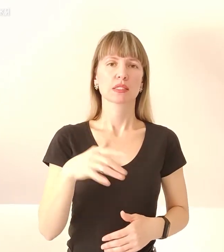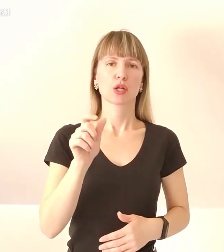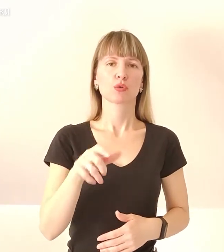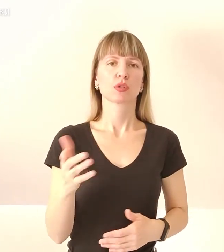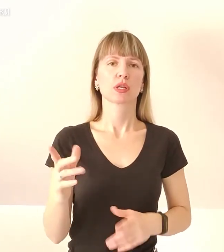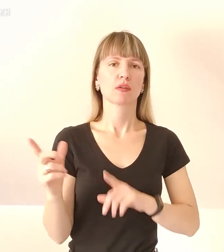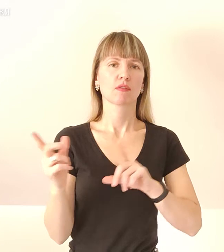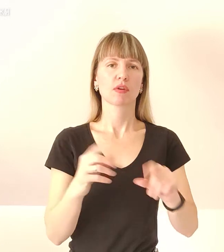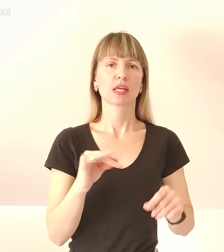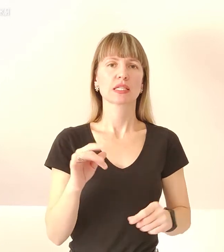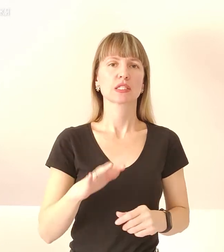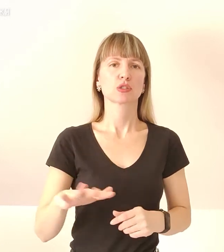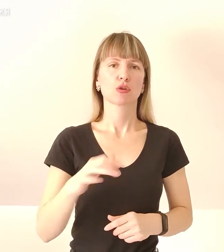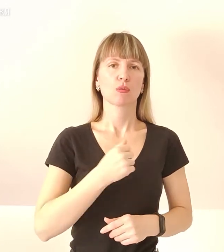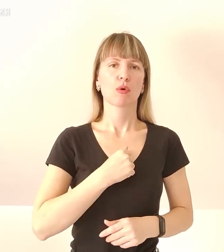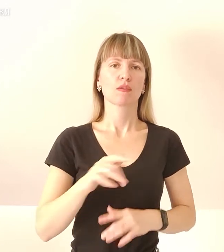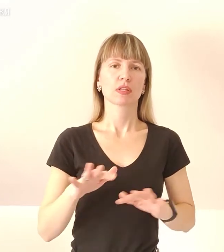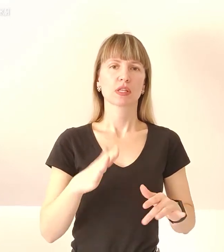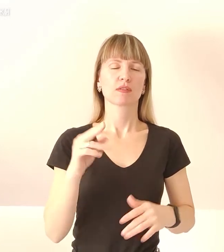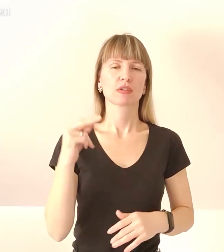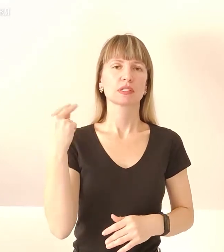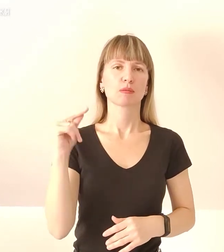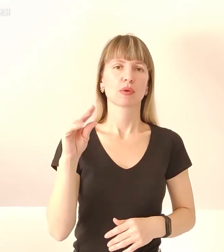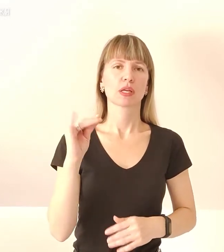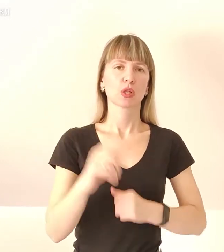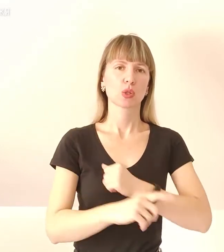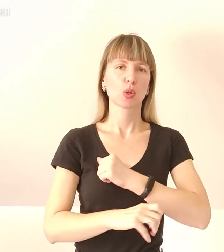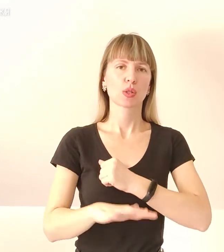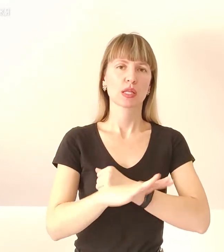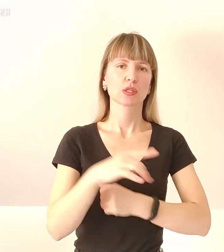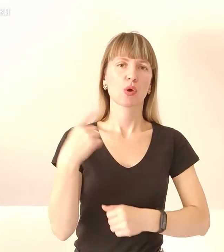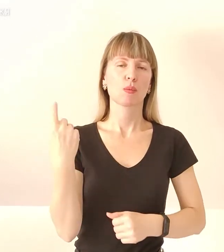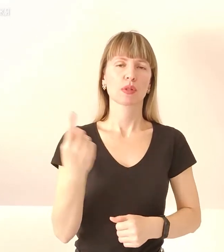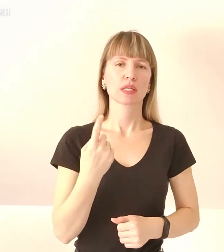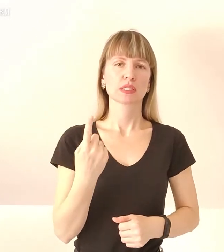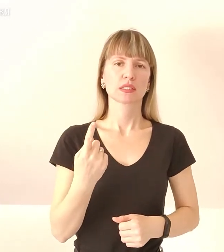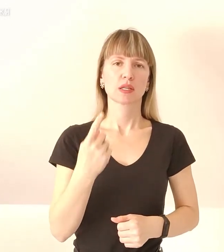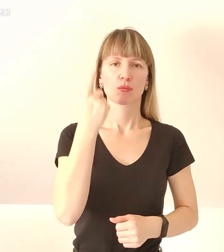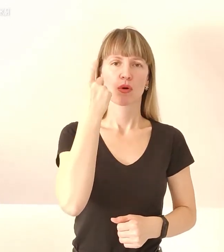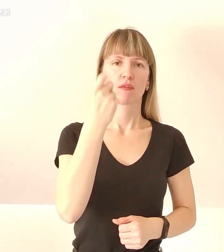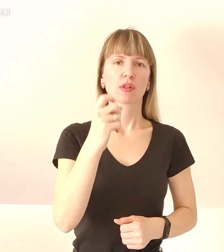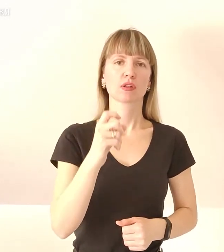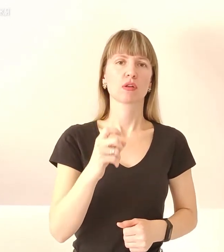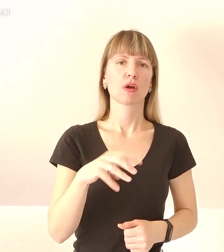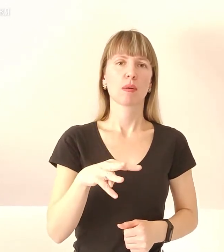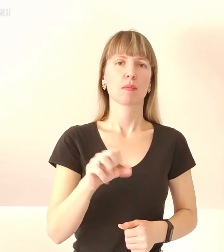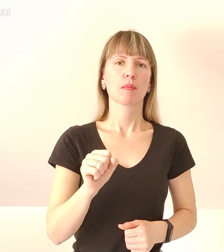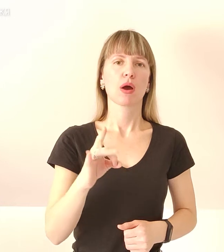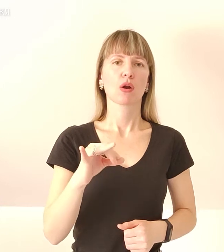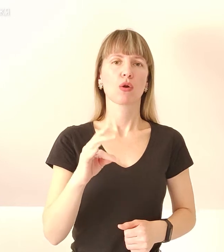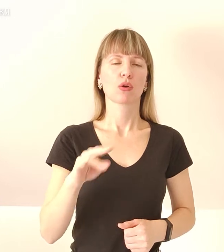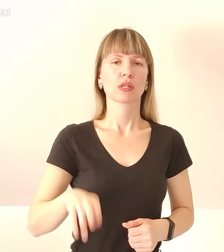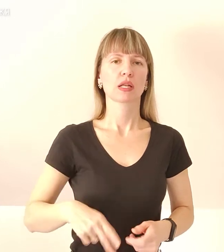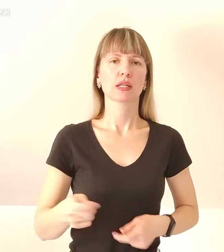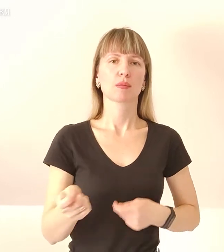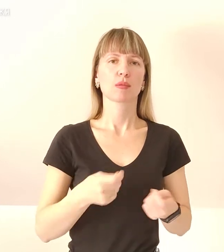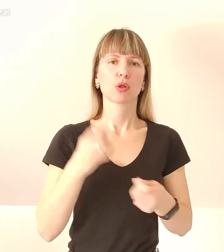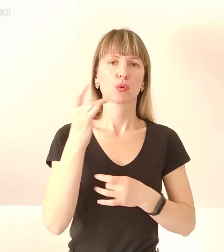виїхали із зони бойових дій в Запорізькій та Донецькій областей. Повідомив Владислав Марокко, директор Департаменту культури та